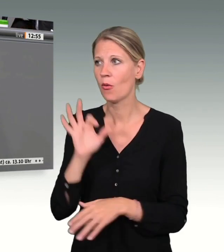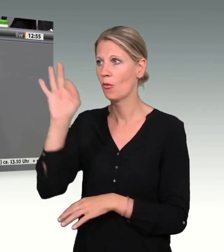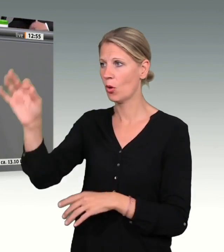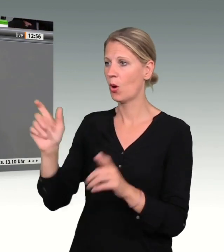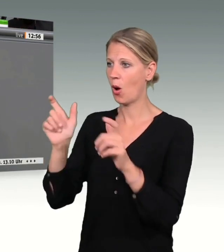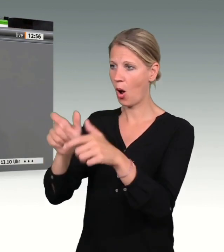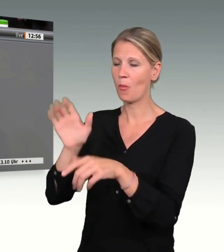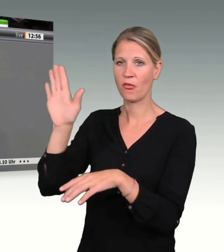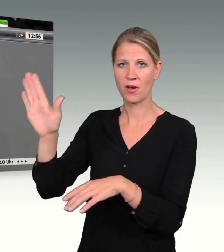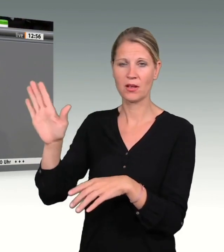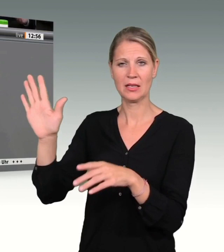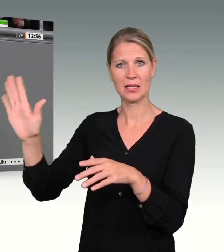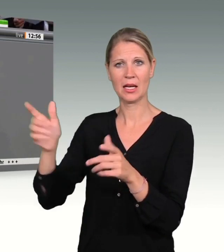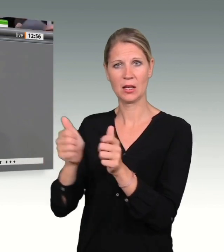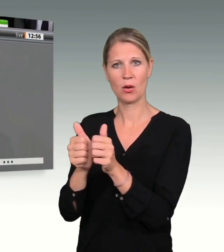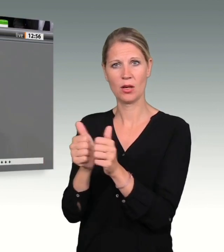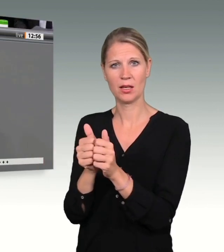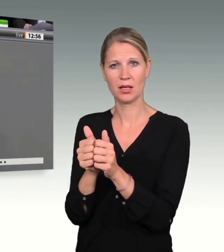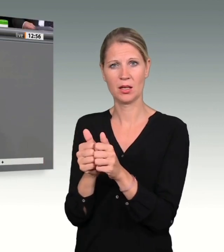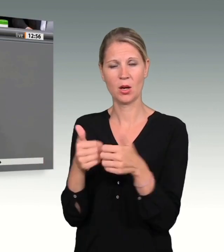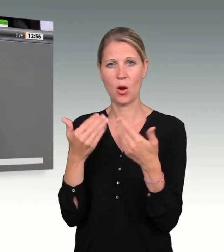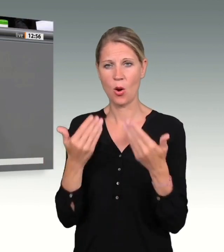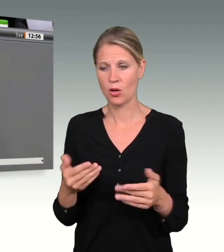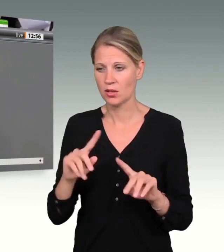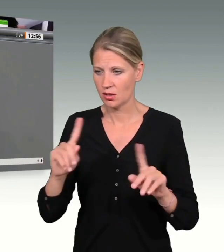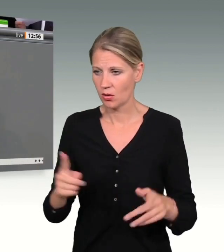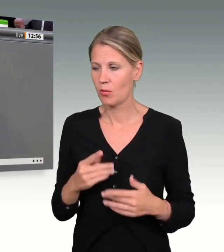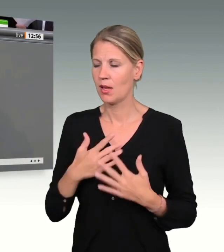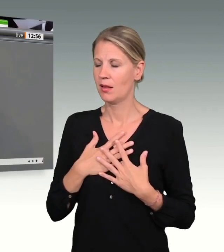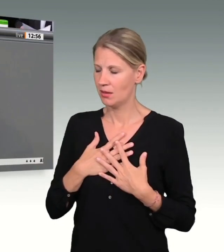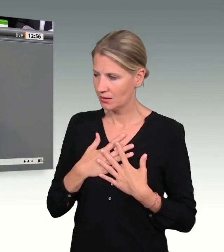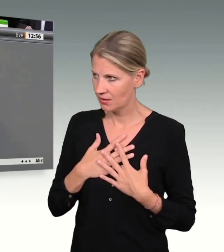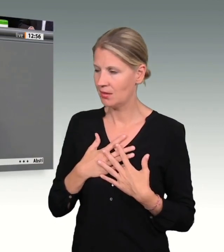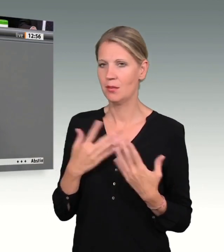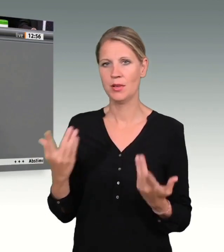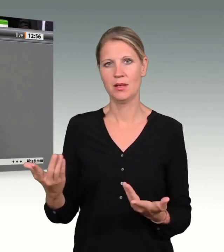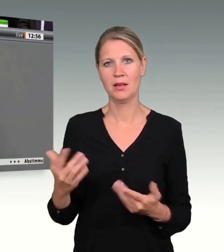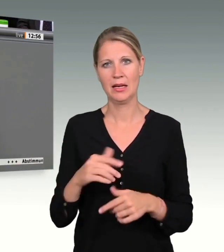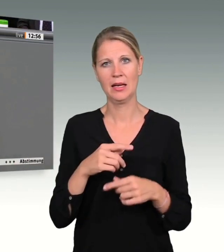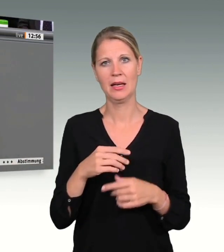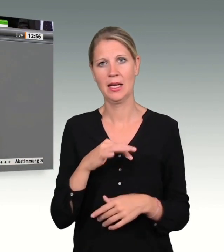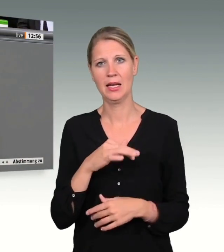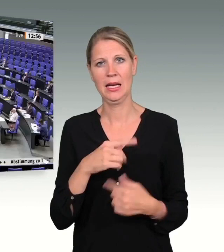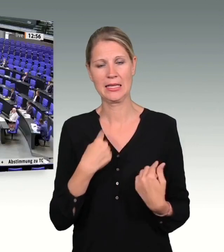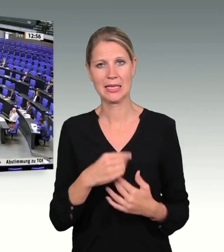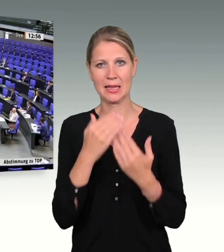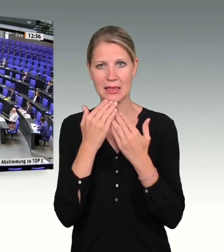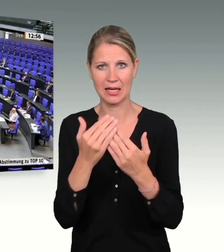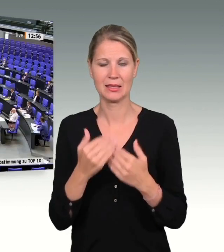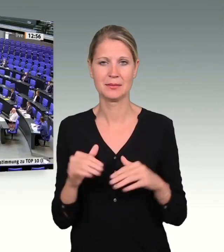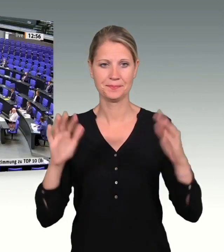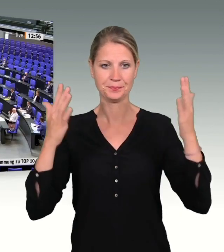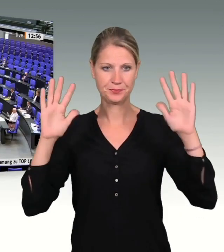denen heute noch einmal unsere Anteilnahme gehört. Herzlichen Dank. Vielen Dank, Dr. Volker